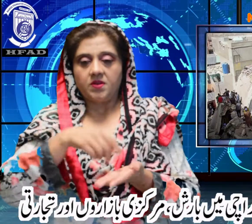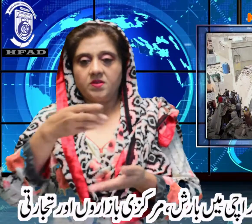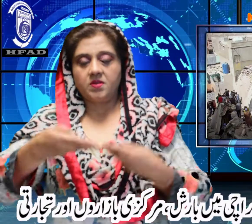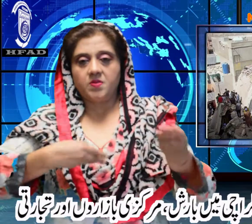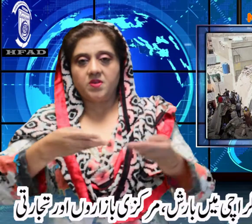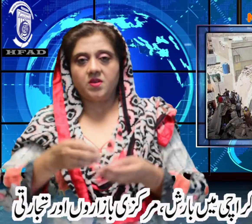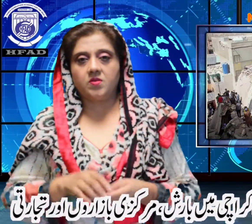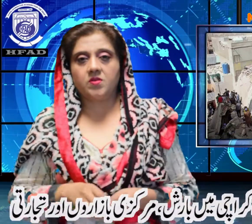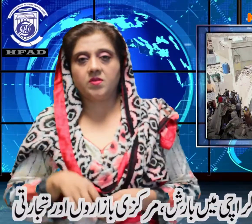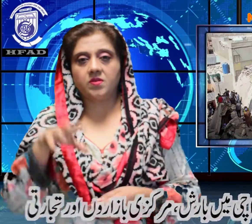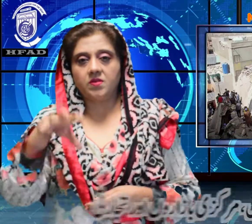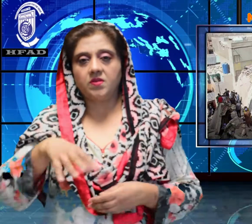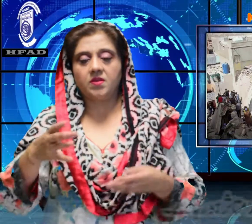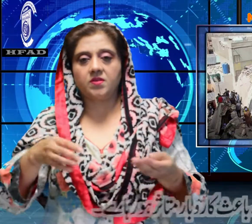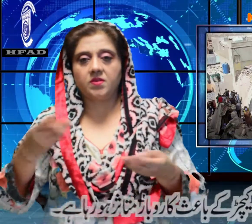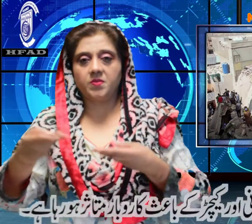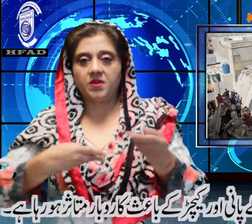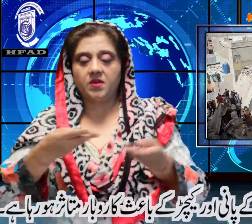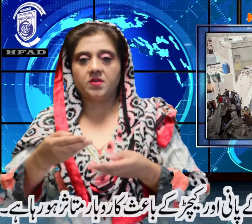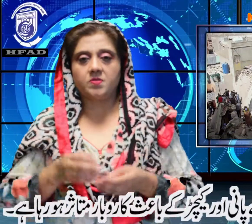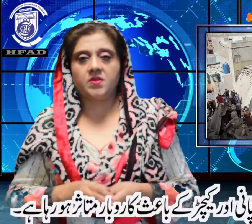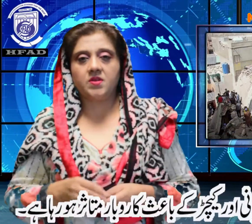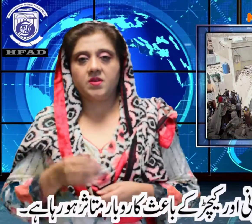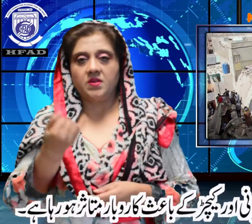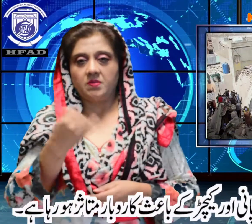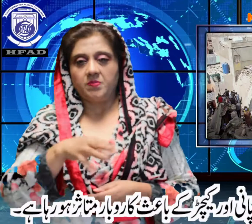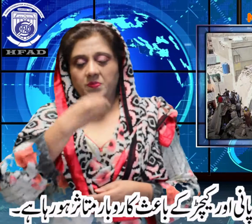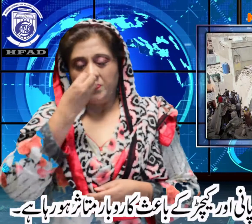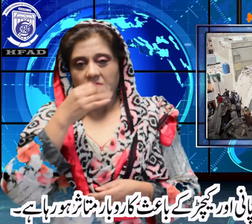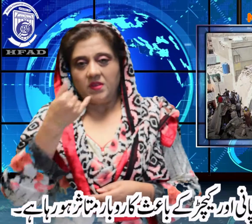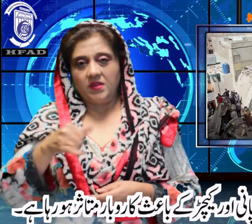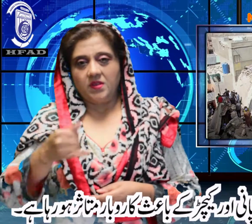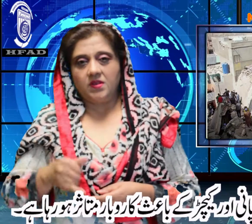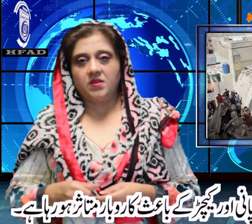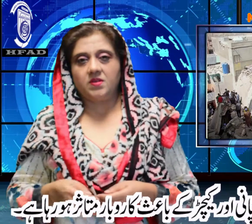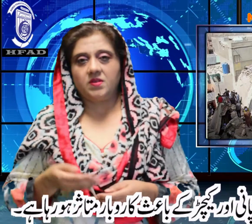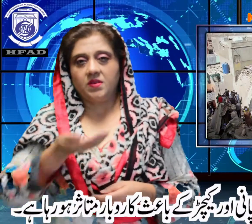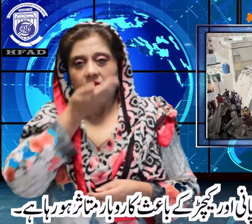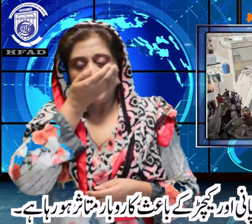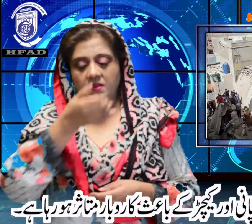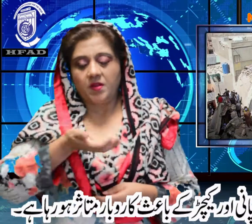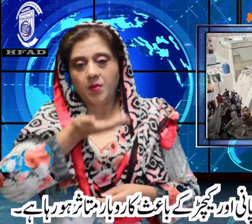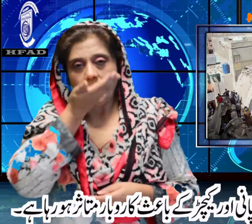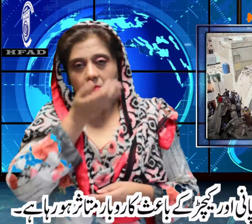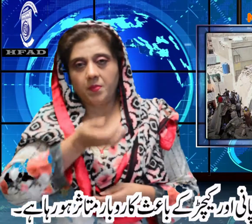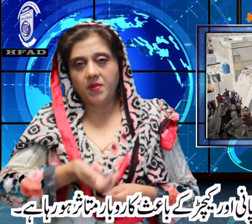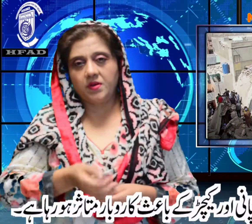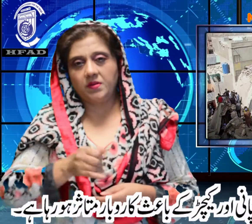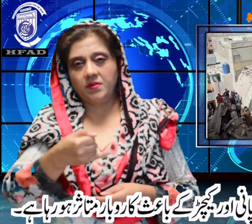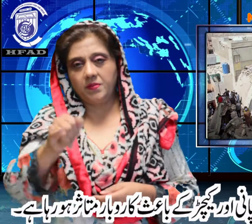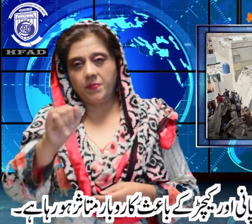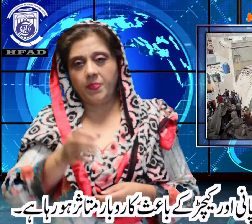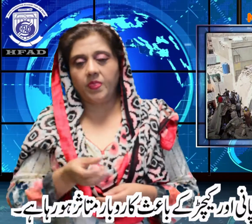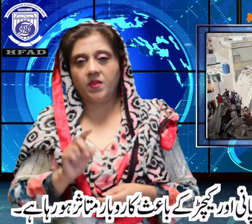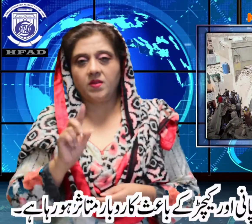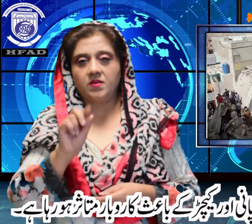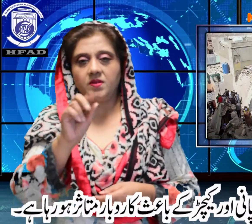اور بجارتی مرکز پر گندگی سیوریج کے پانی اور کیچڑ کے باعث کاروبار